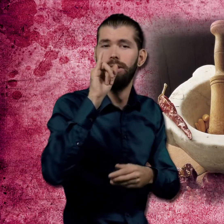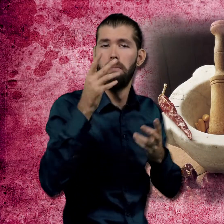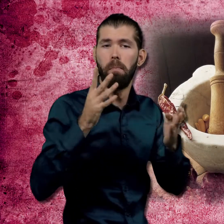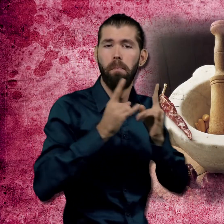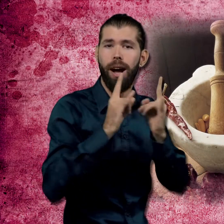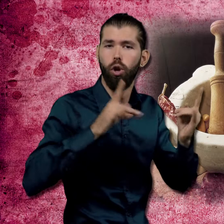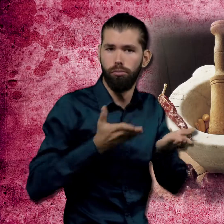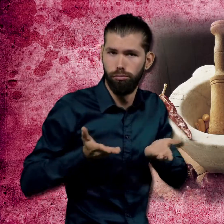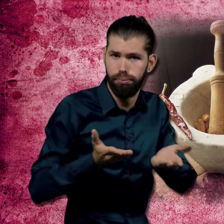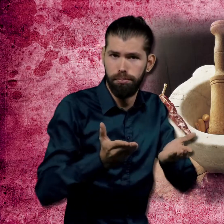porc o verdures escalibades.